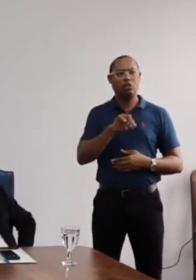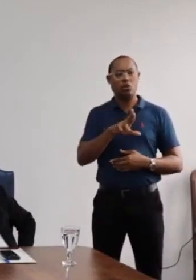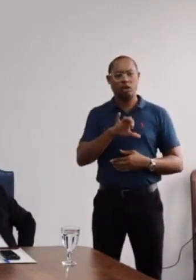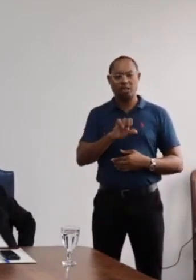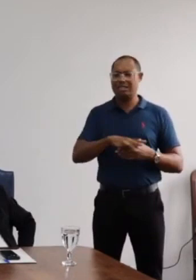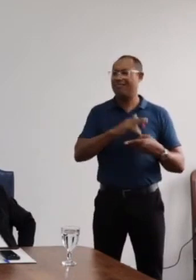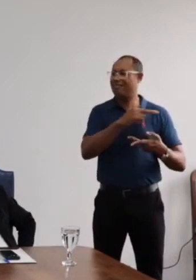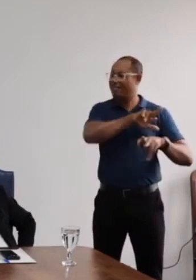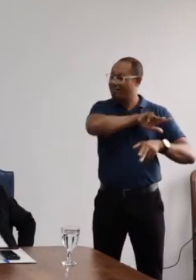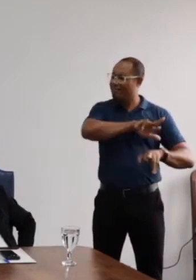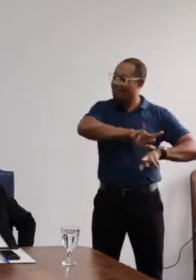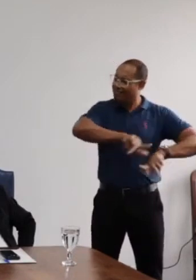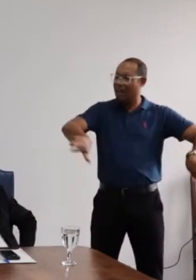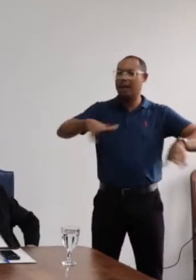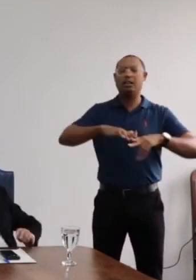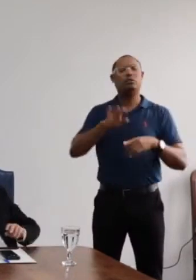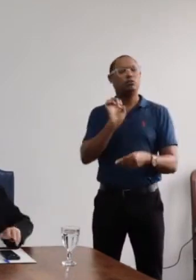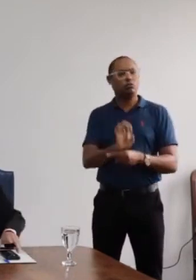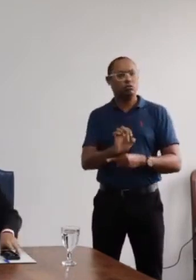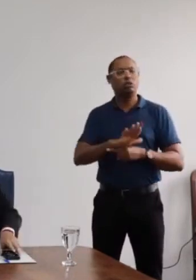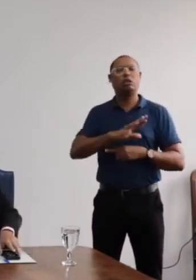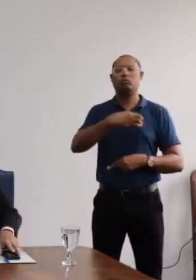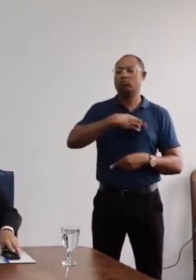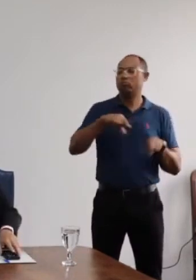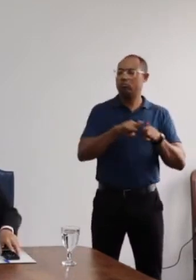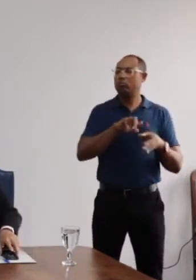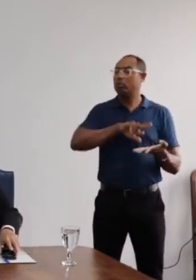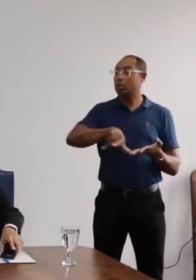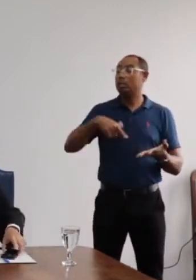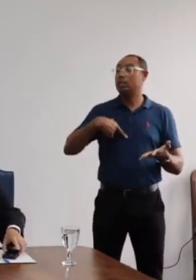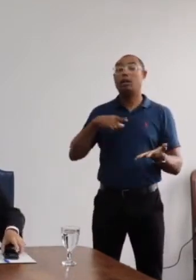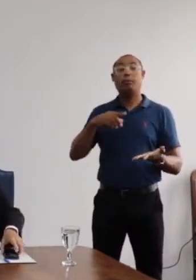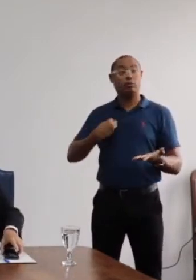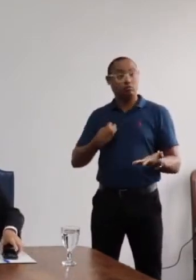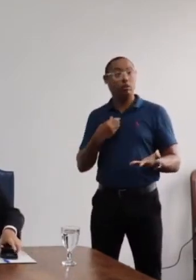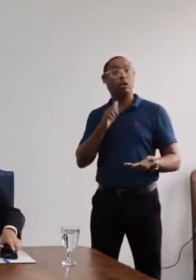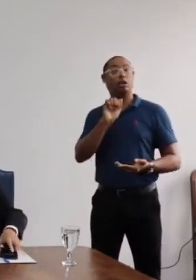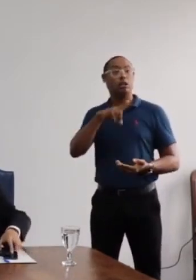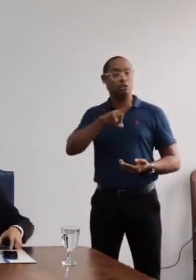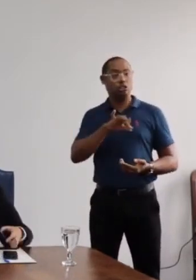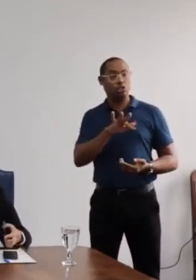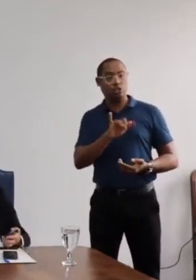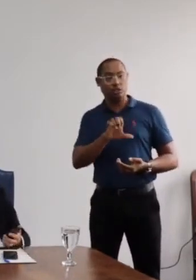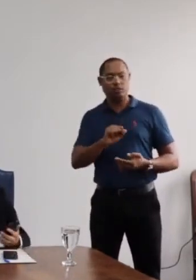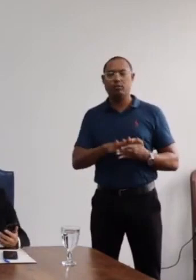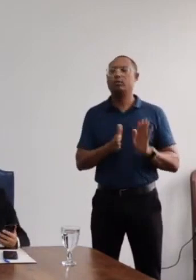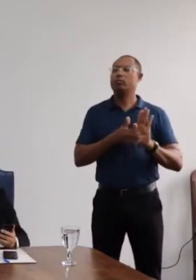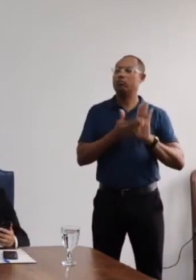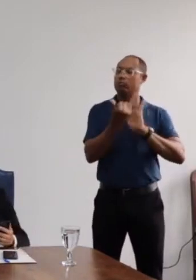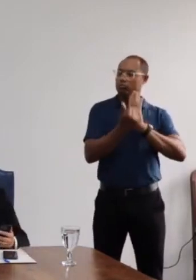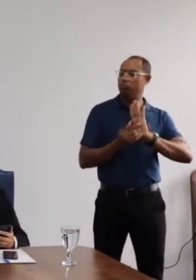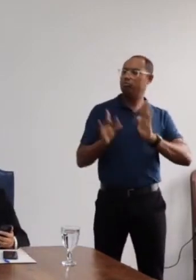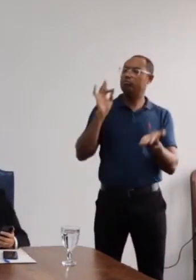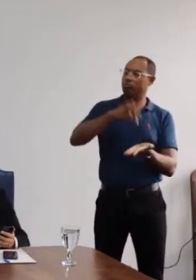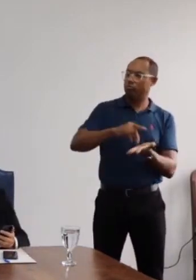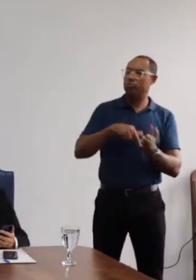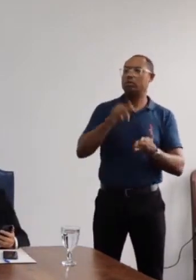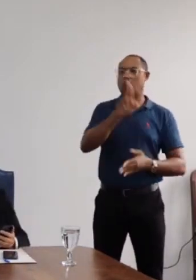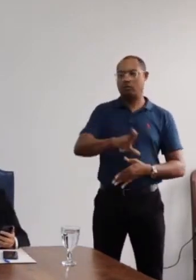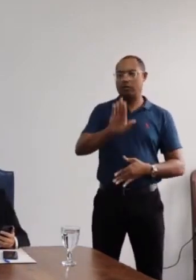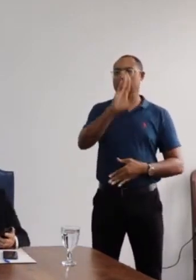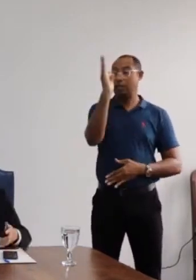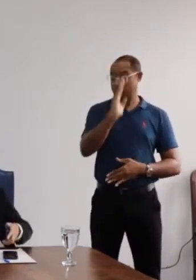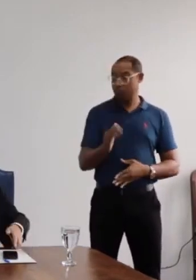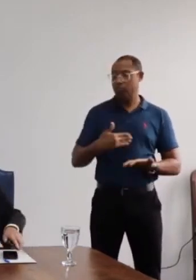vários parlamentares aqui do Estado da Bahia. E, nessa ocasião, a Andifes apresentou a realidade orçamentária da Universidade Brasileira,